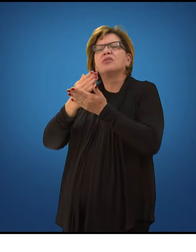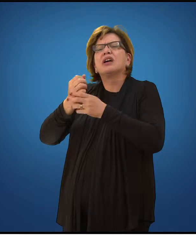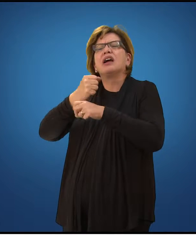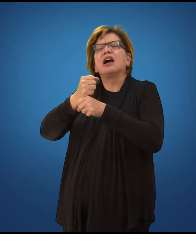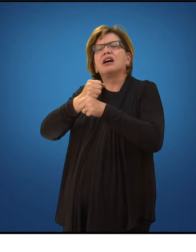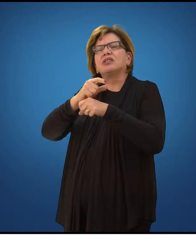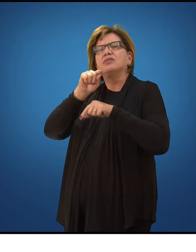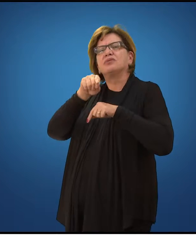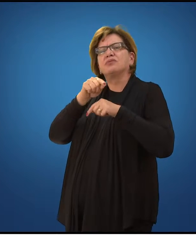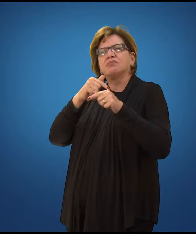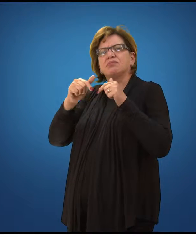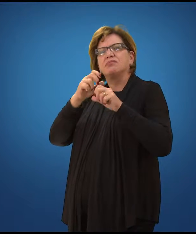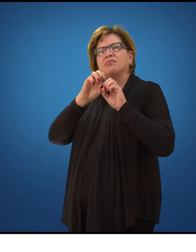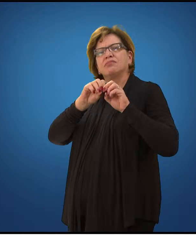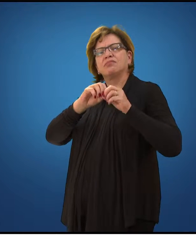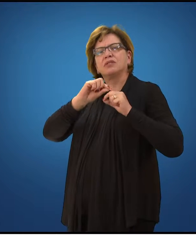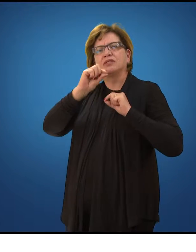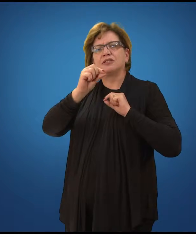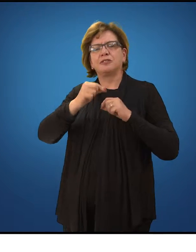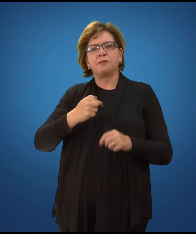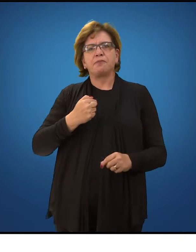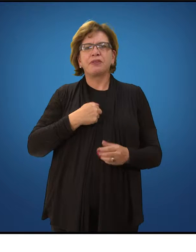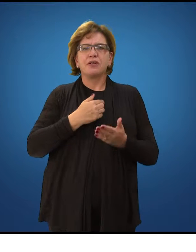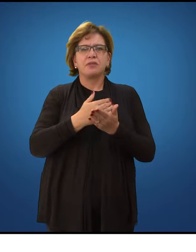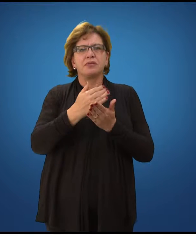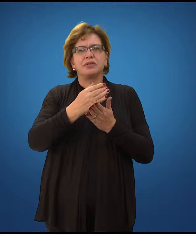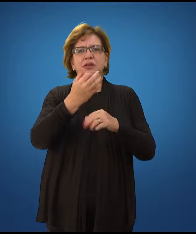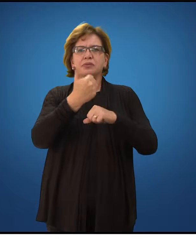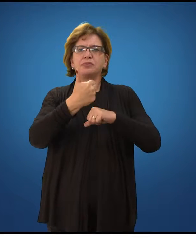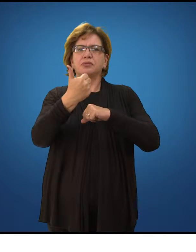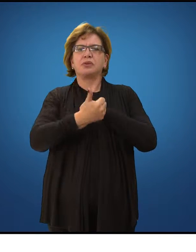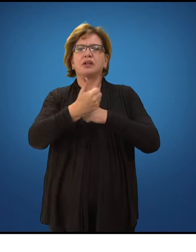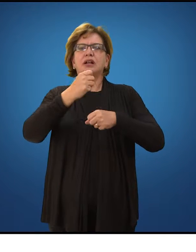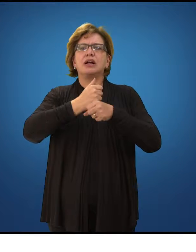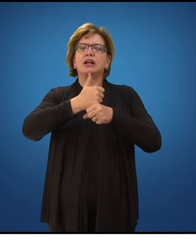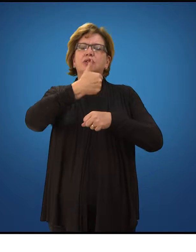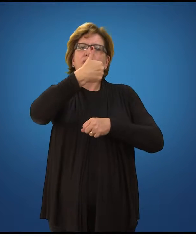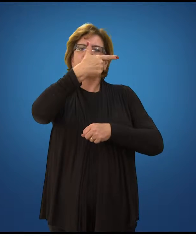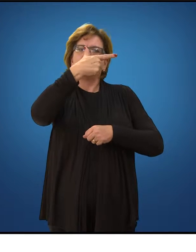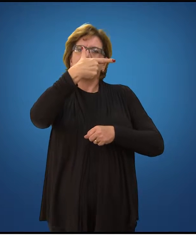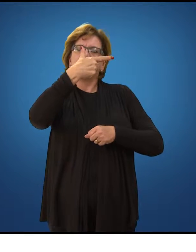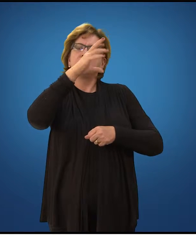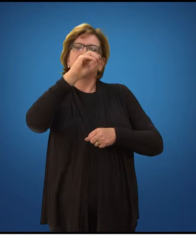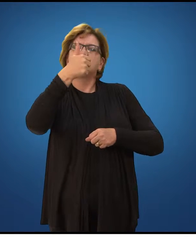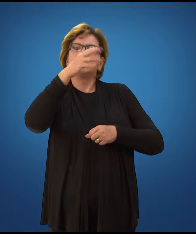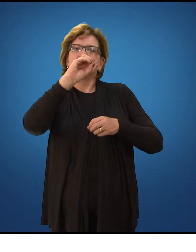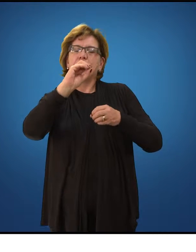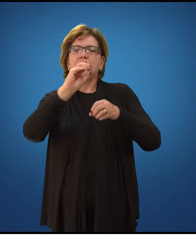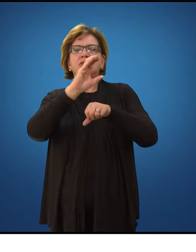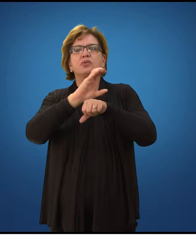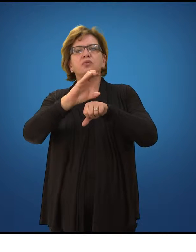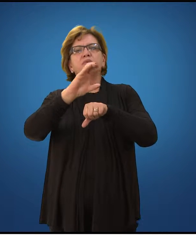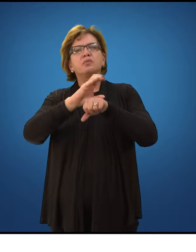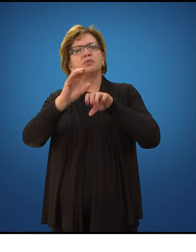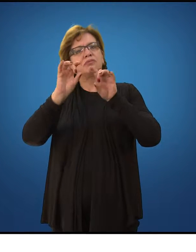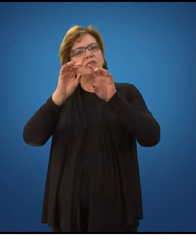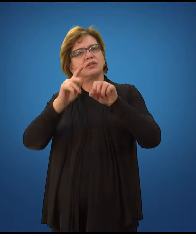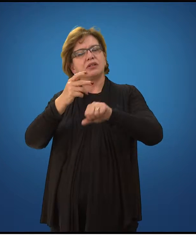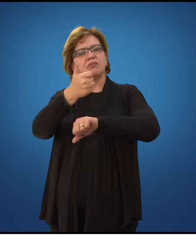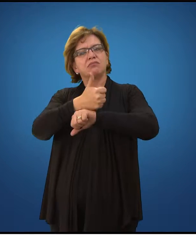iniciei como tutor em 2010 no curso de especialização e gestão pública, na primeira oferta. Em um segundo